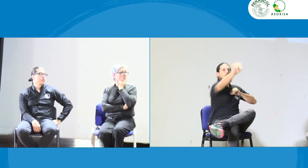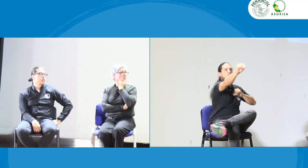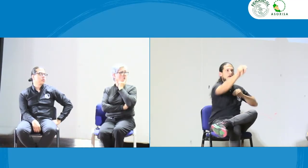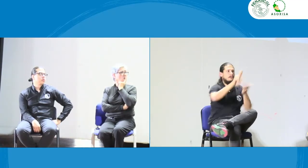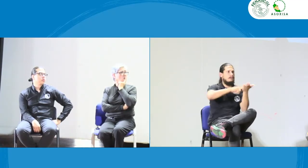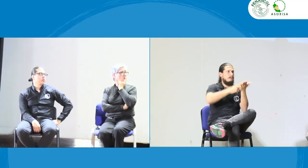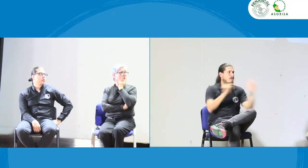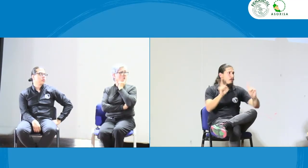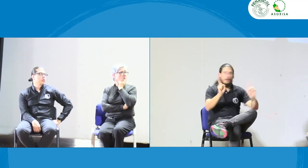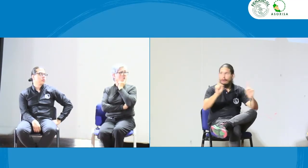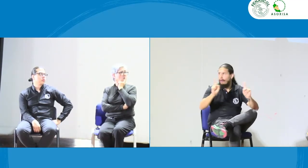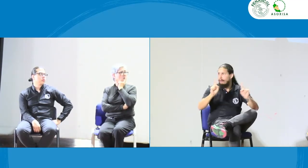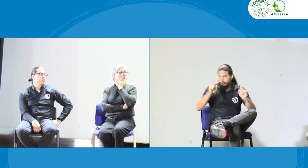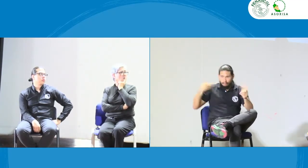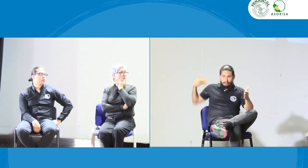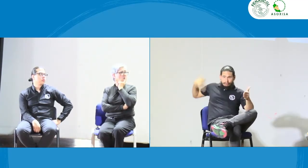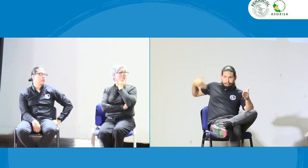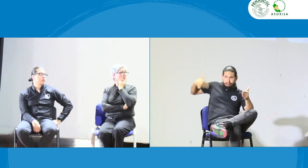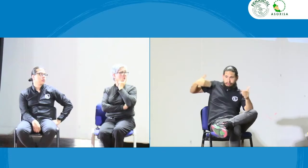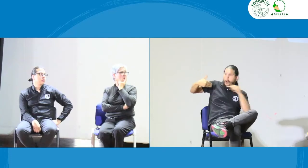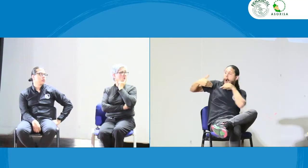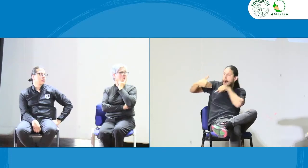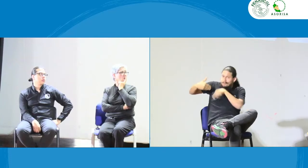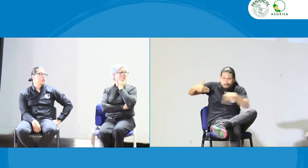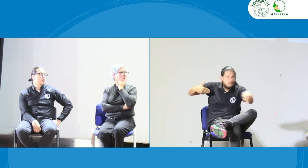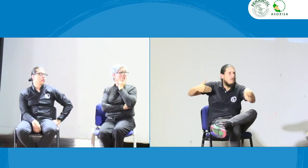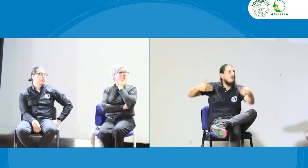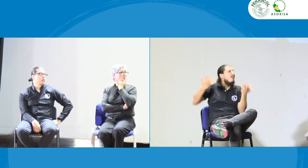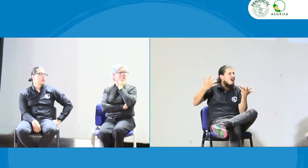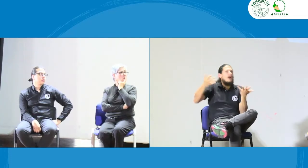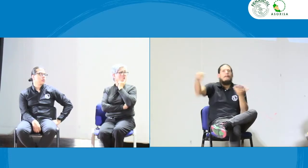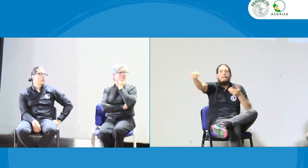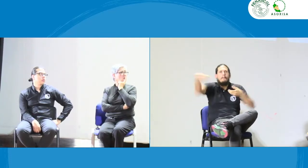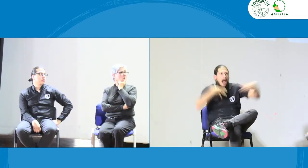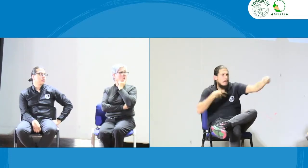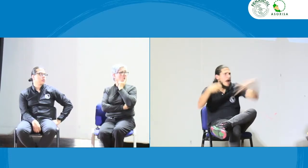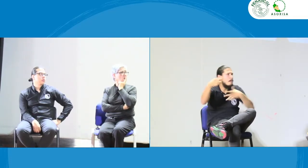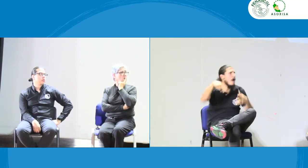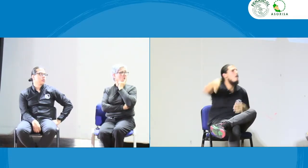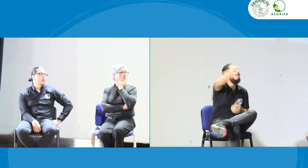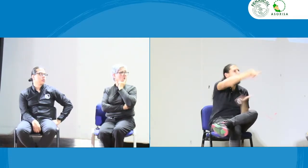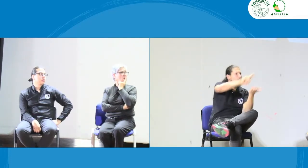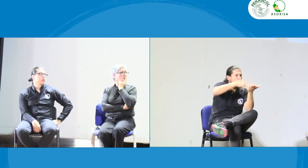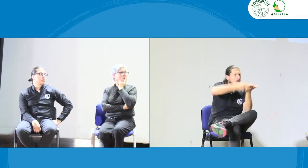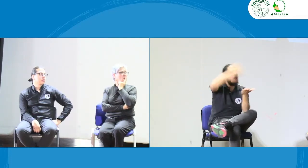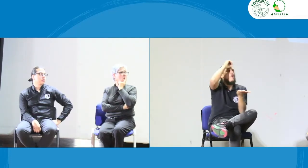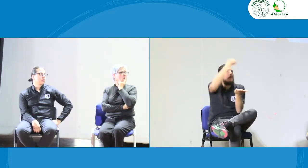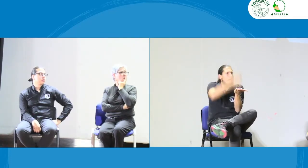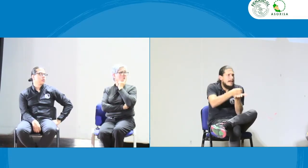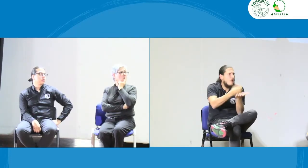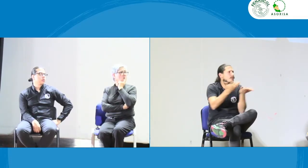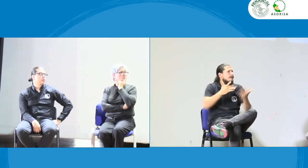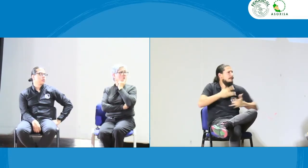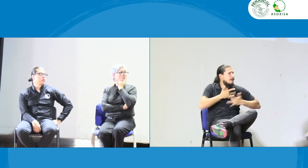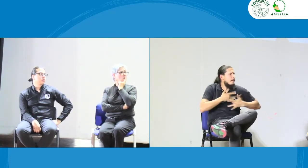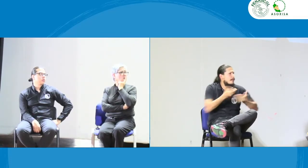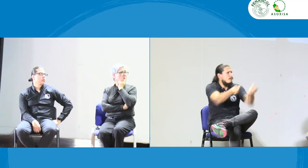solamente puede decir desde la persona de sorda y decir, no, interno que es nada. No, eso tiene que ser un trabajo articulado, los internos, ustedes que